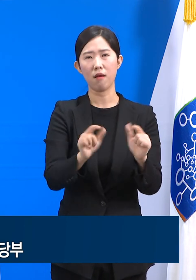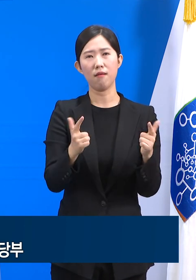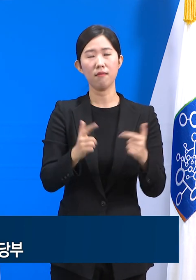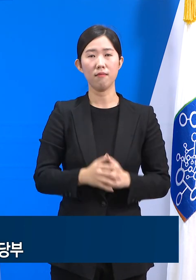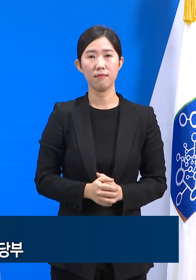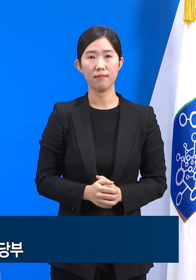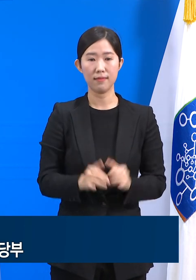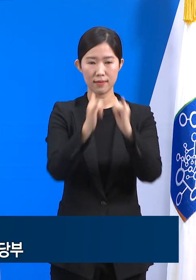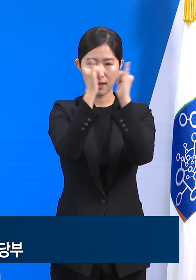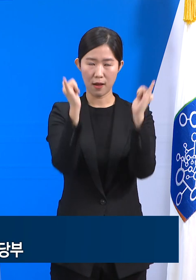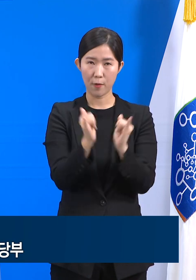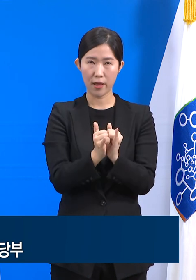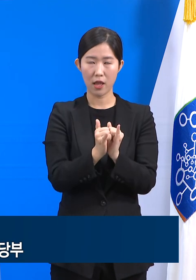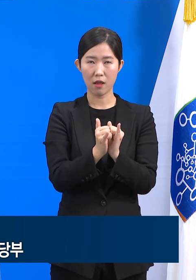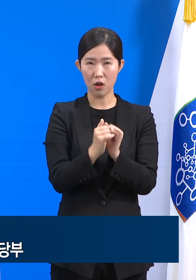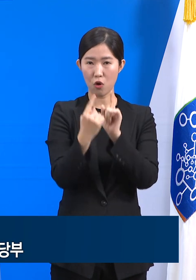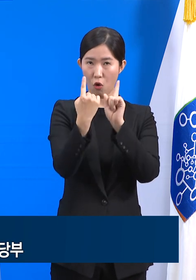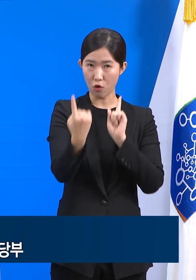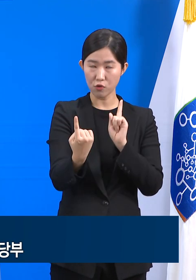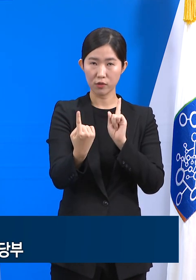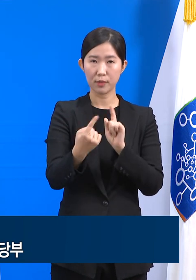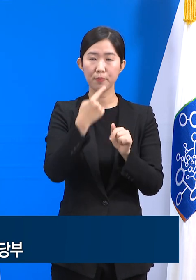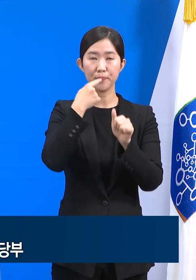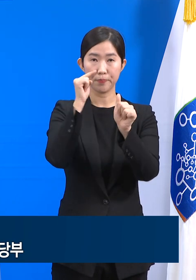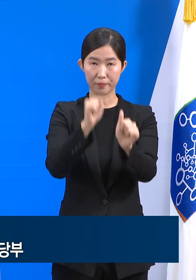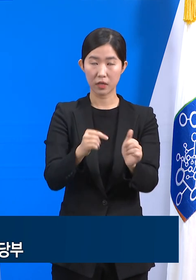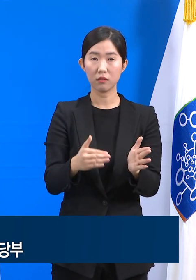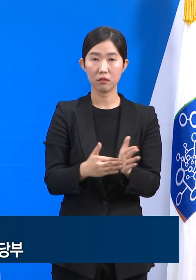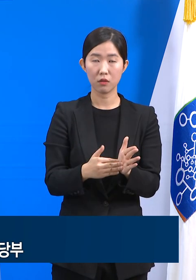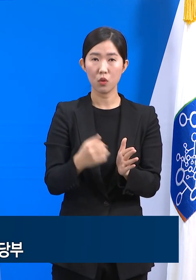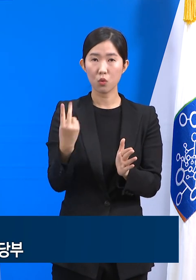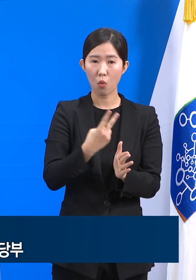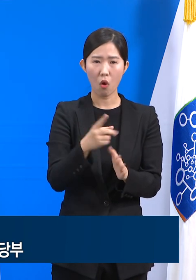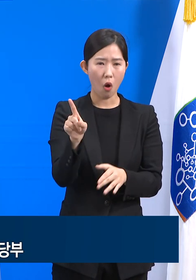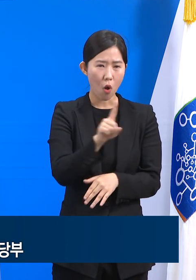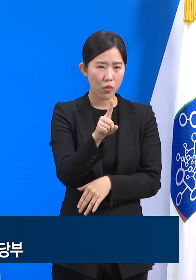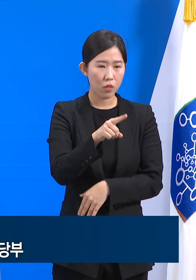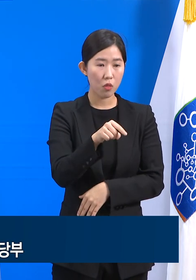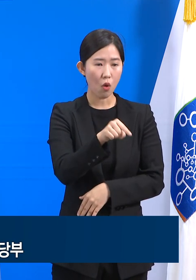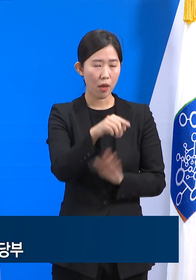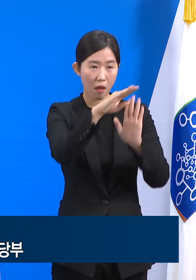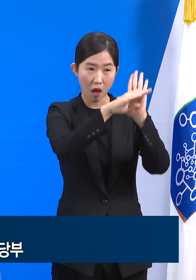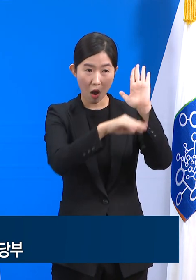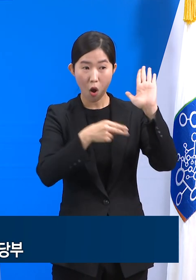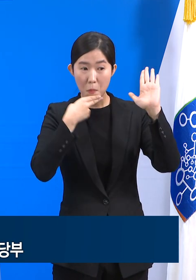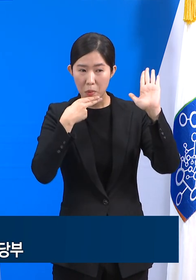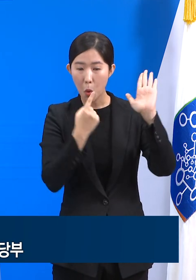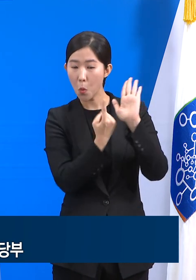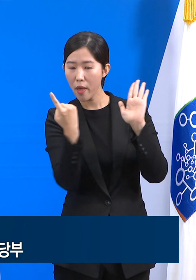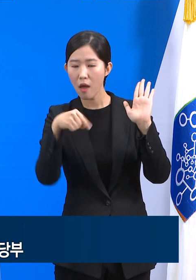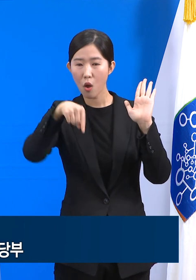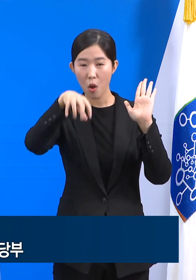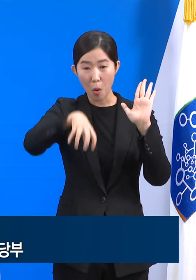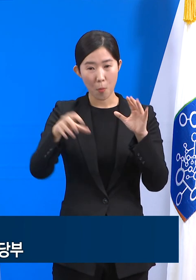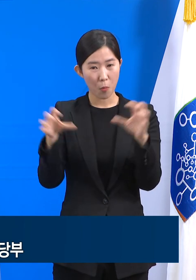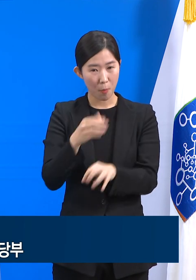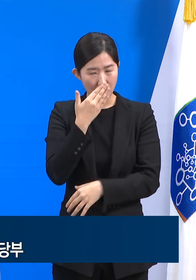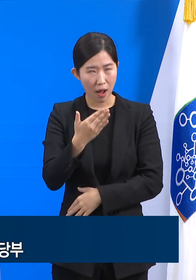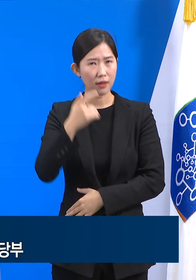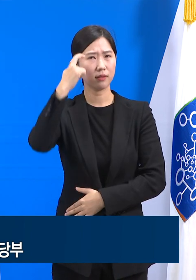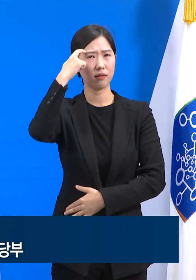행정명령에 명시되어 있는 어떤 특정한 공간이나 특정한 인원만 피한다면 된다는 그런 인식은 자제해 주십시오.